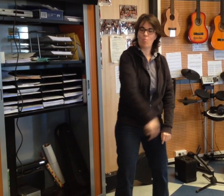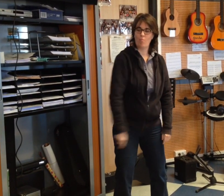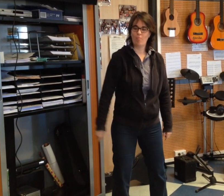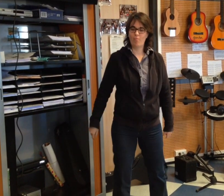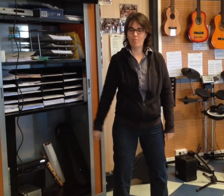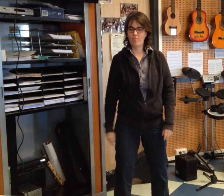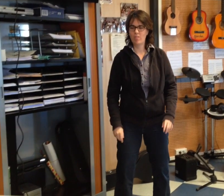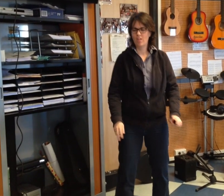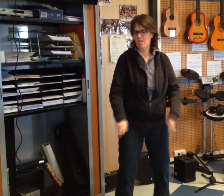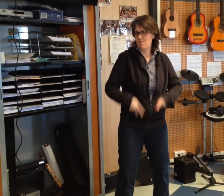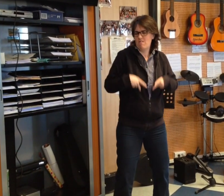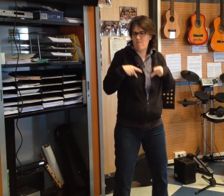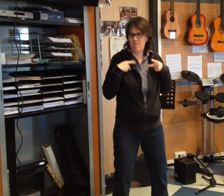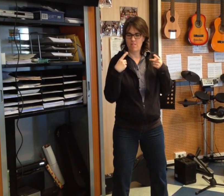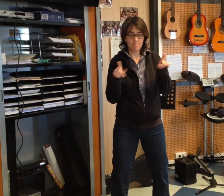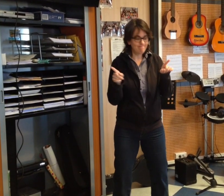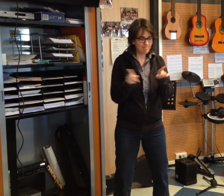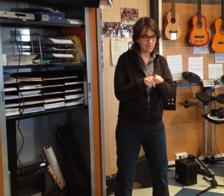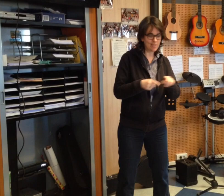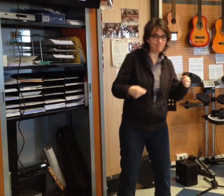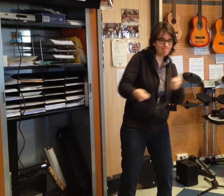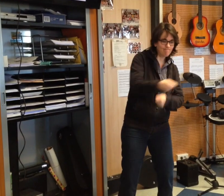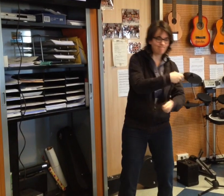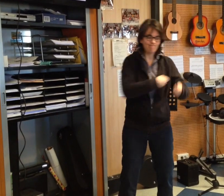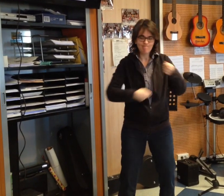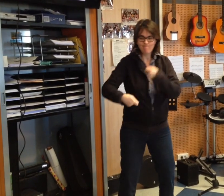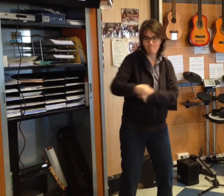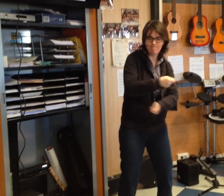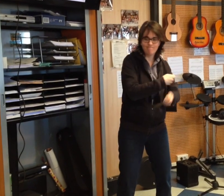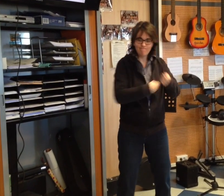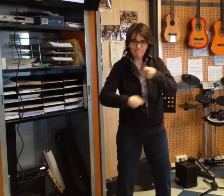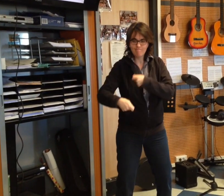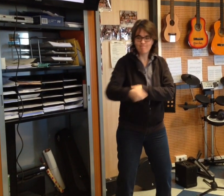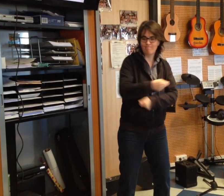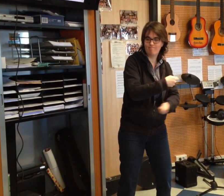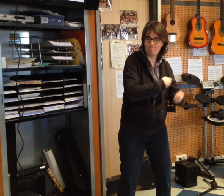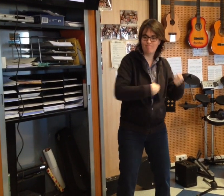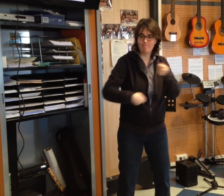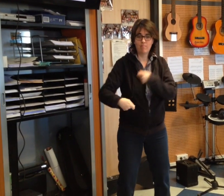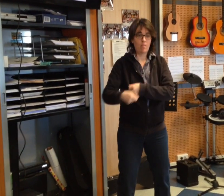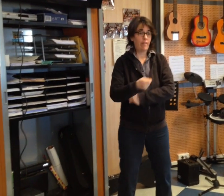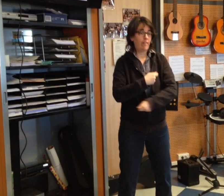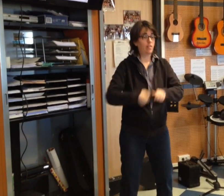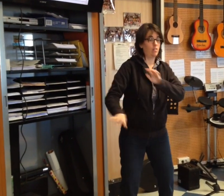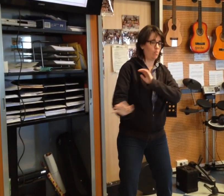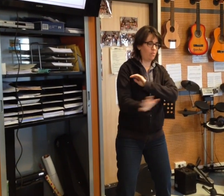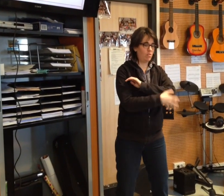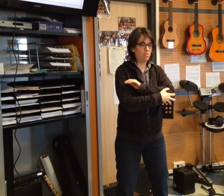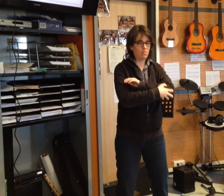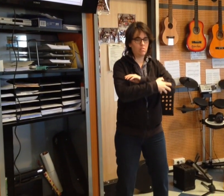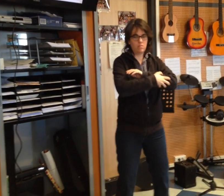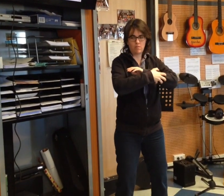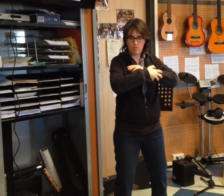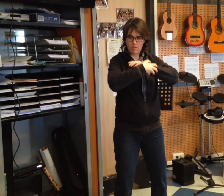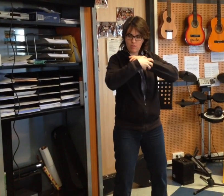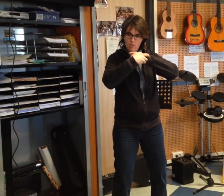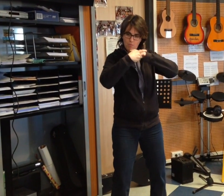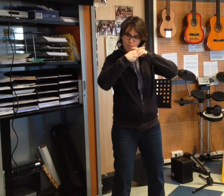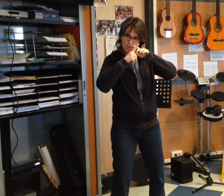couleur de brûle Qui est une machine La vie est une machine Où les approuillent pas